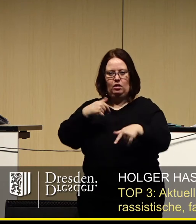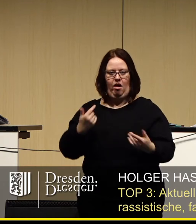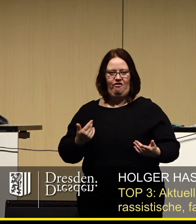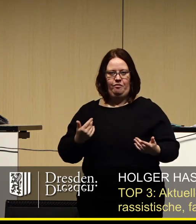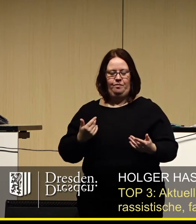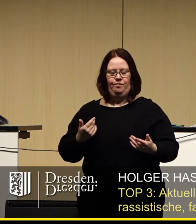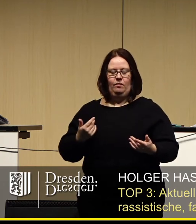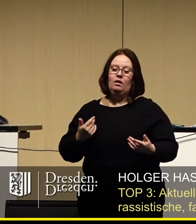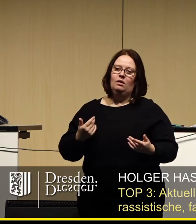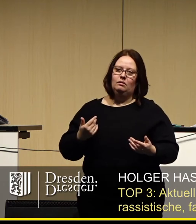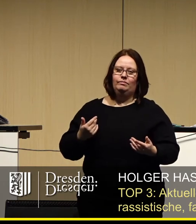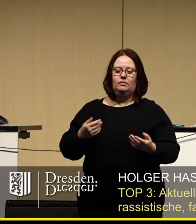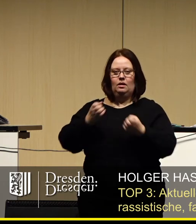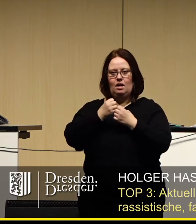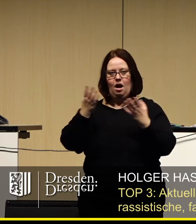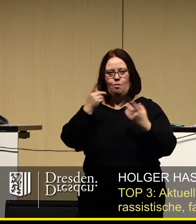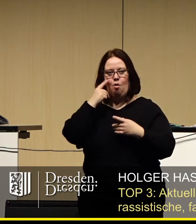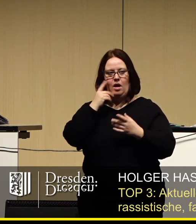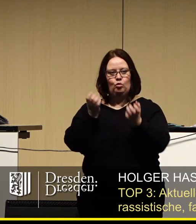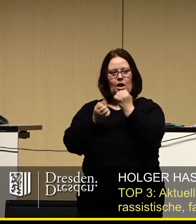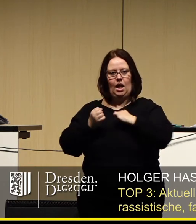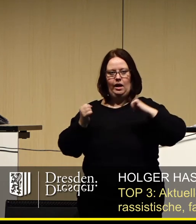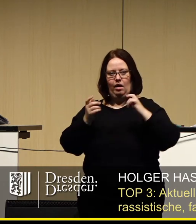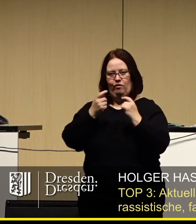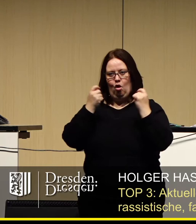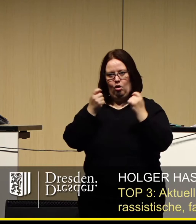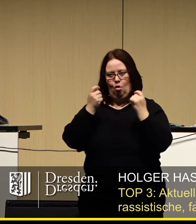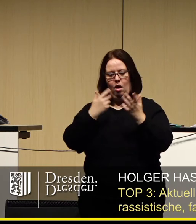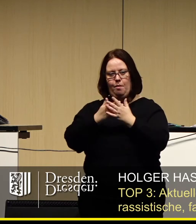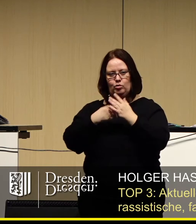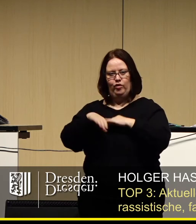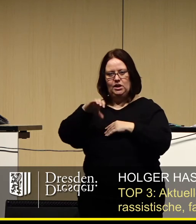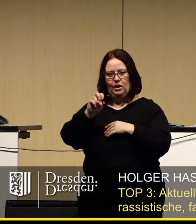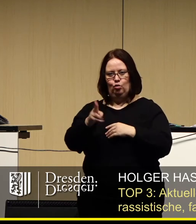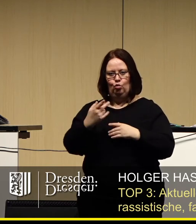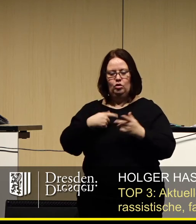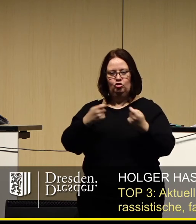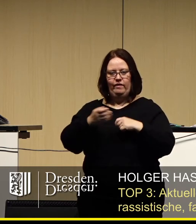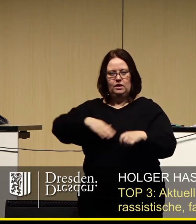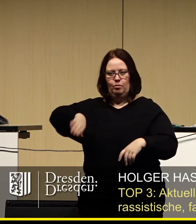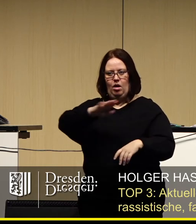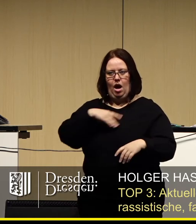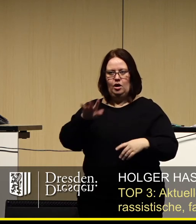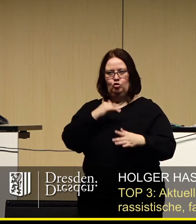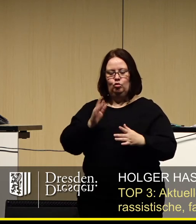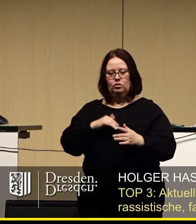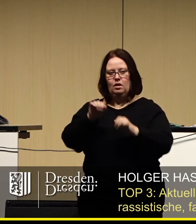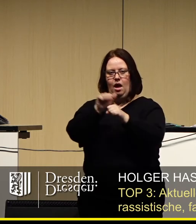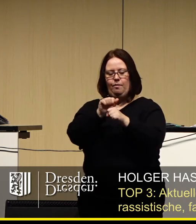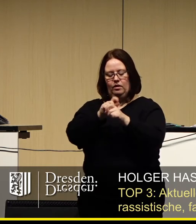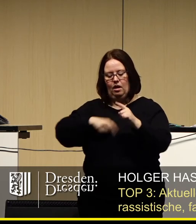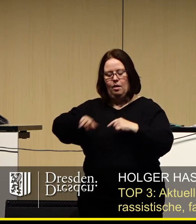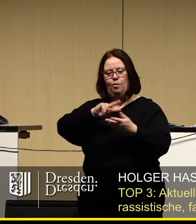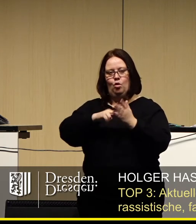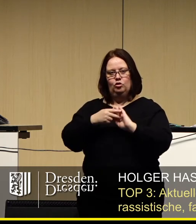Mal abgesehen davon, dass es zur linken Folklore gehört, einen von der CDU geführten Geschäftsbereich und seine nachgeordneten Ämter im